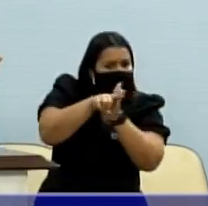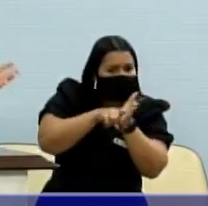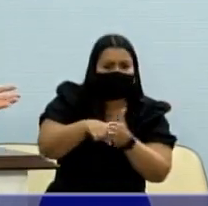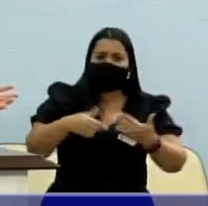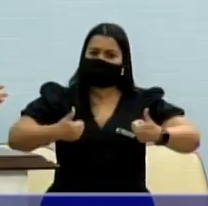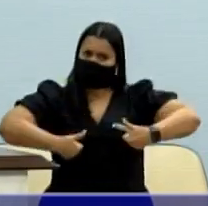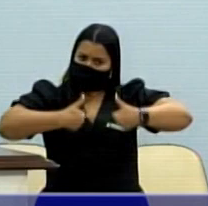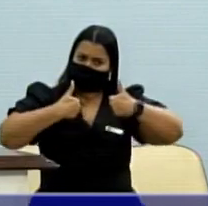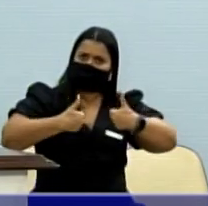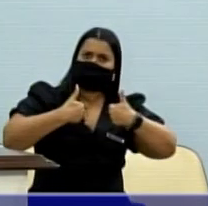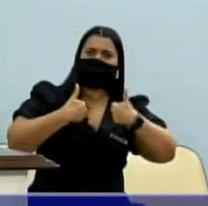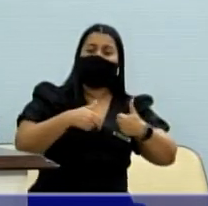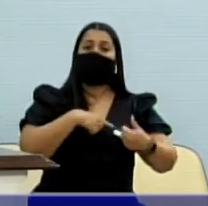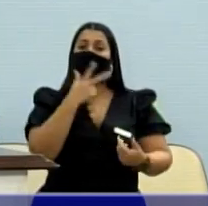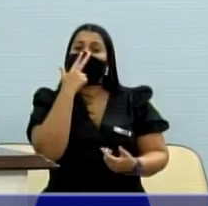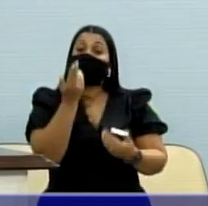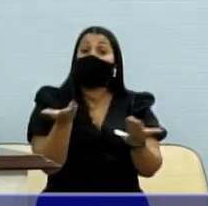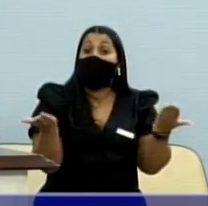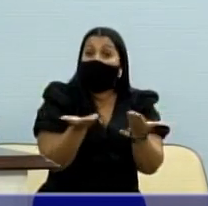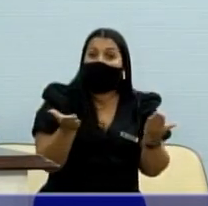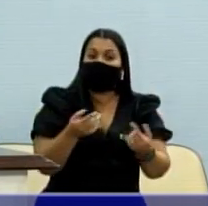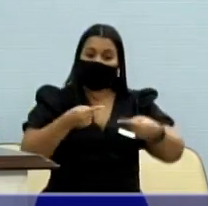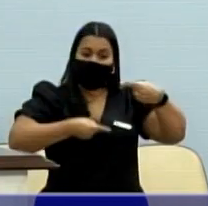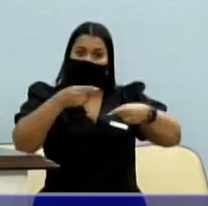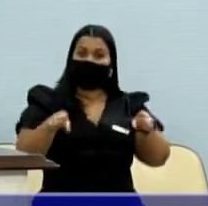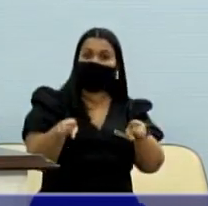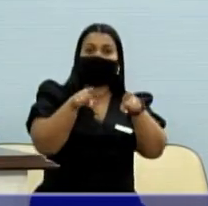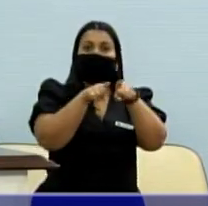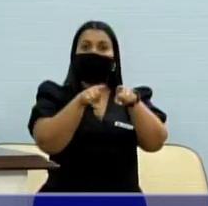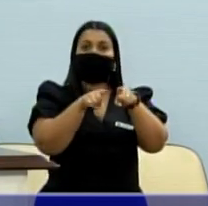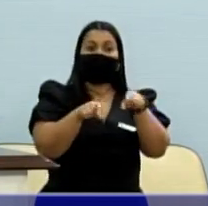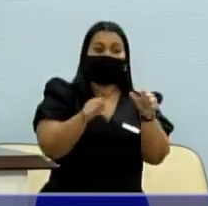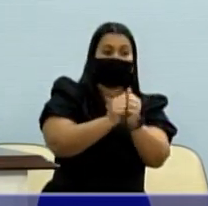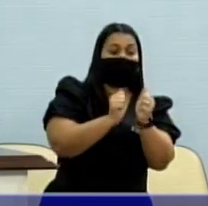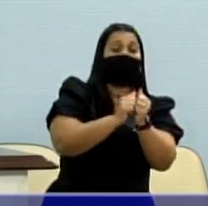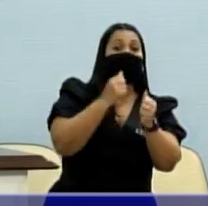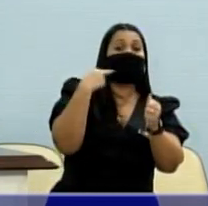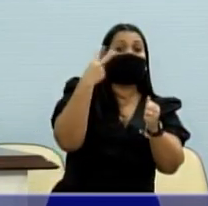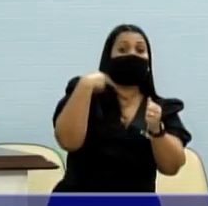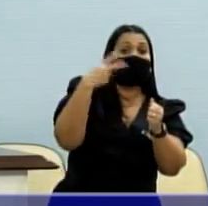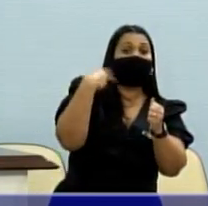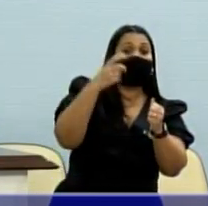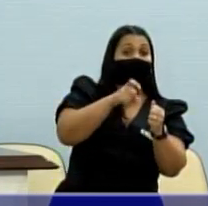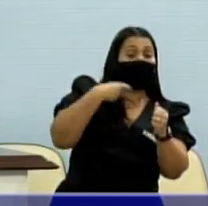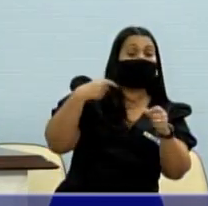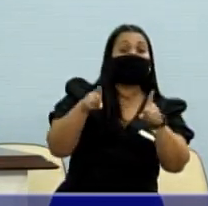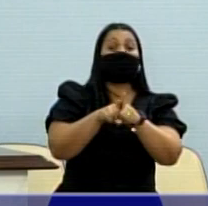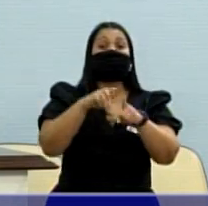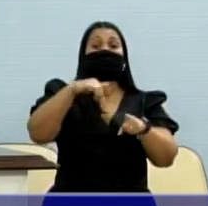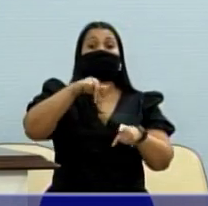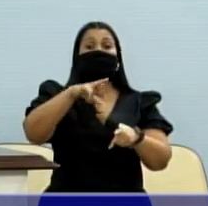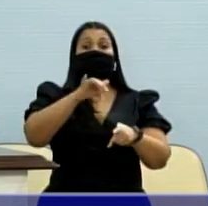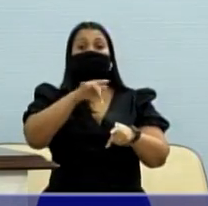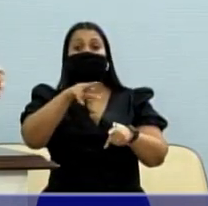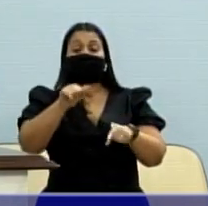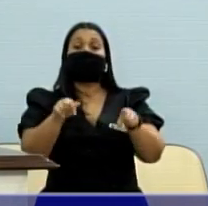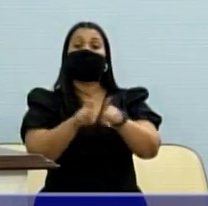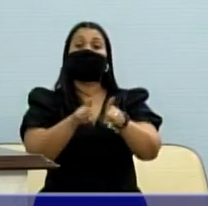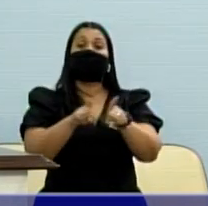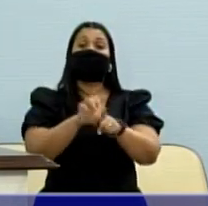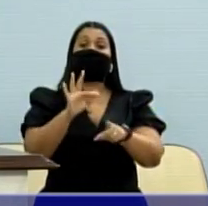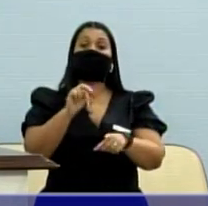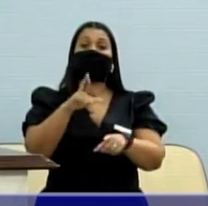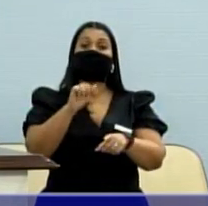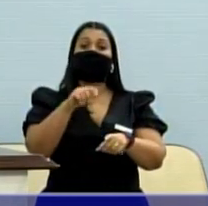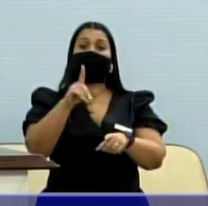um empate técnico praticamente hoje entre o ex-governador Geraldo Alckmin, o ex-governador Márcio França, Fernando